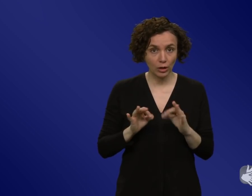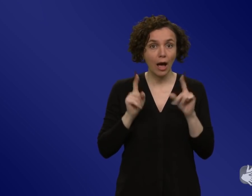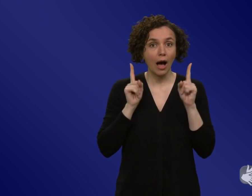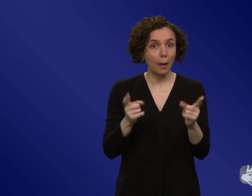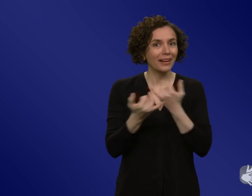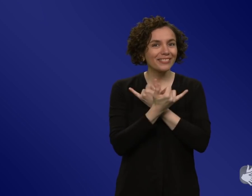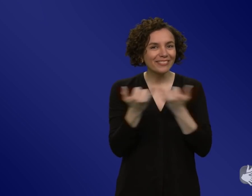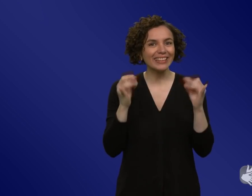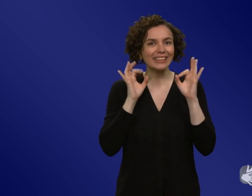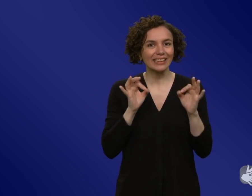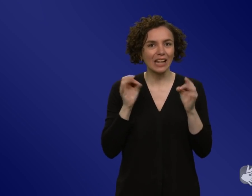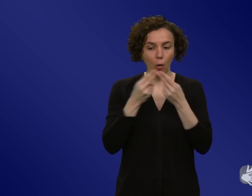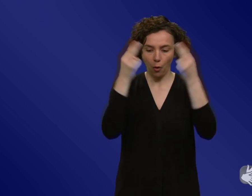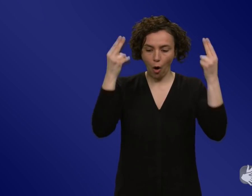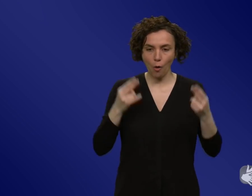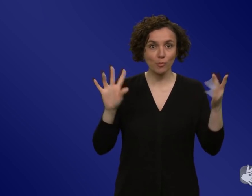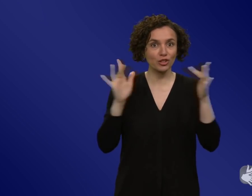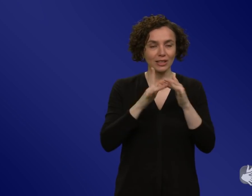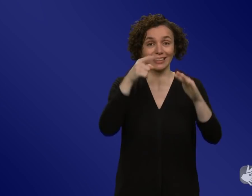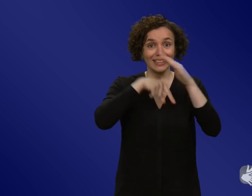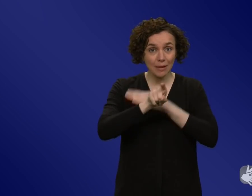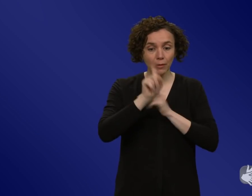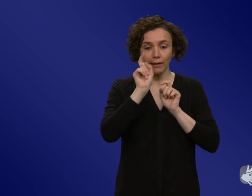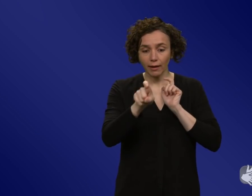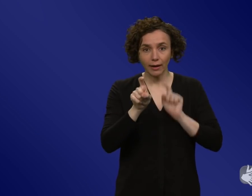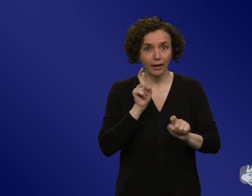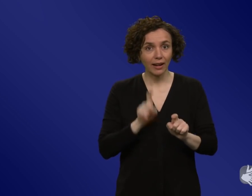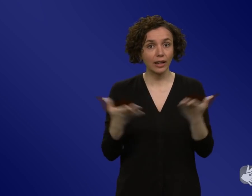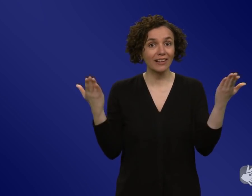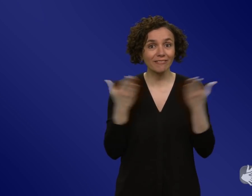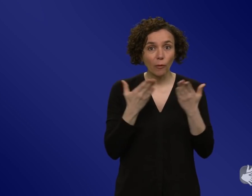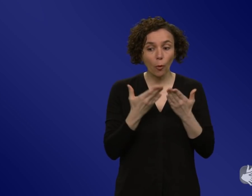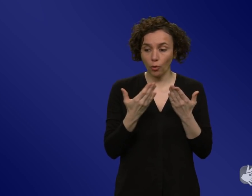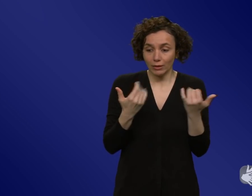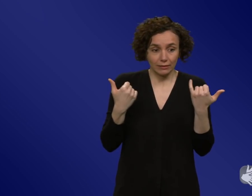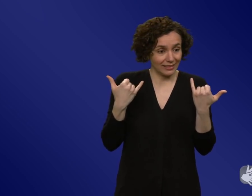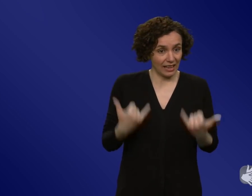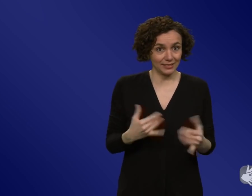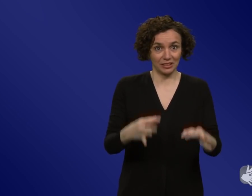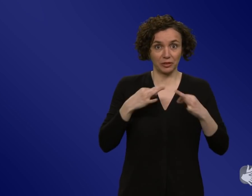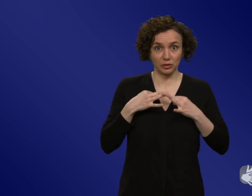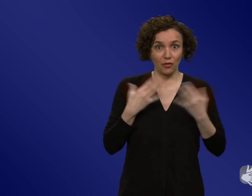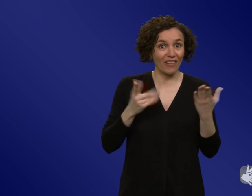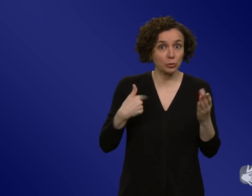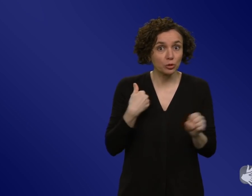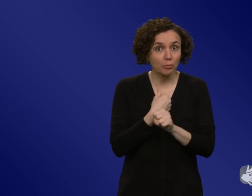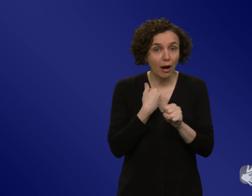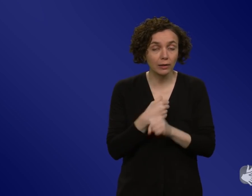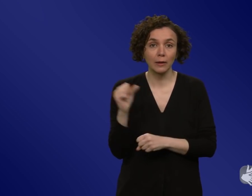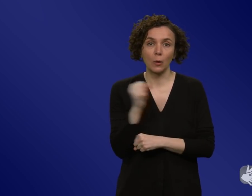wichtigen Informationen zu kommen, auch dazu, was muss ich jetzt tun und warum, das ist einfach der wirklich sehr lange Komplex. Also ich habe nicht so richtig die